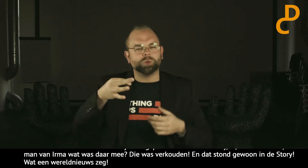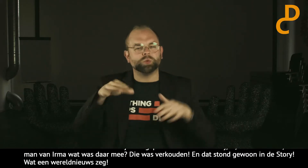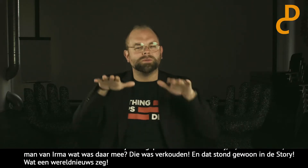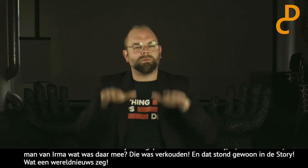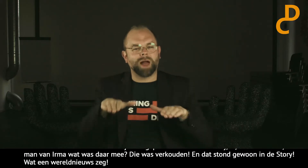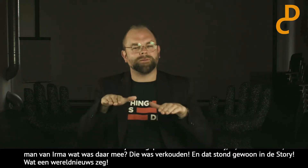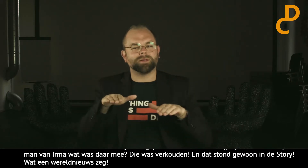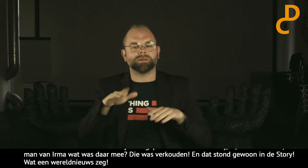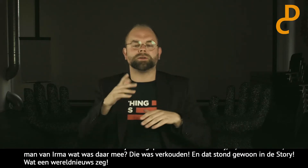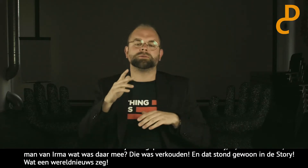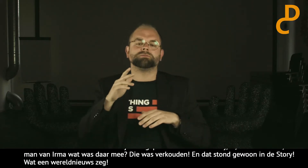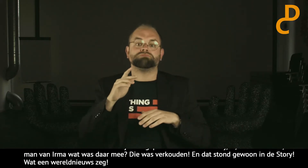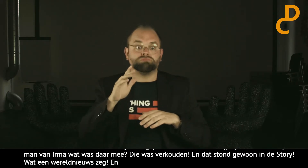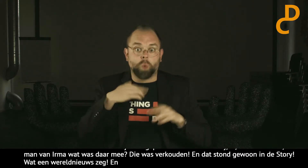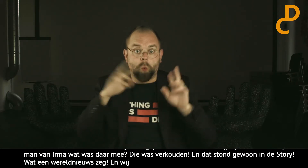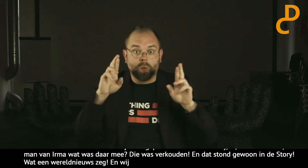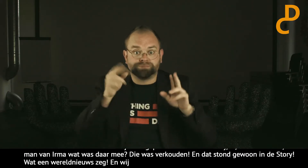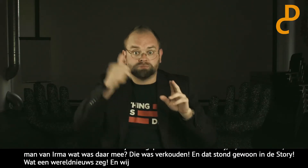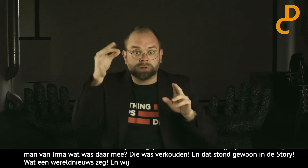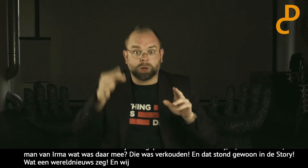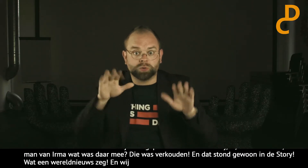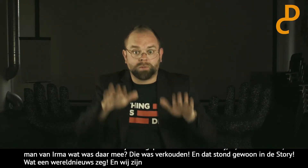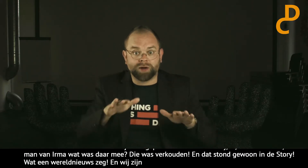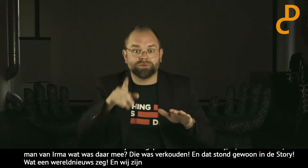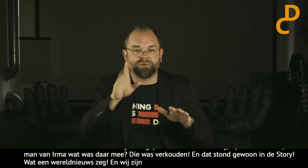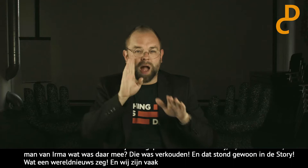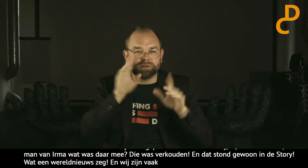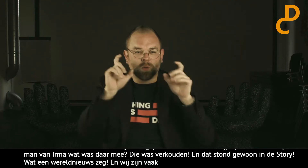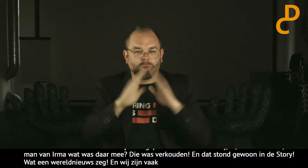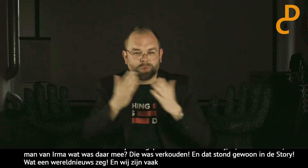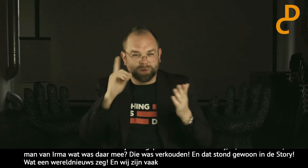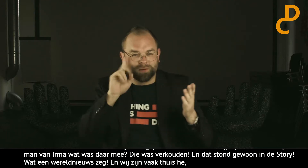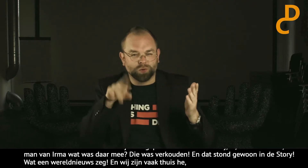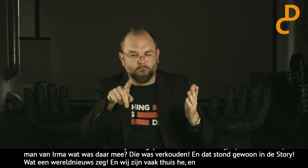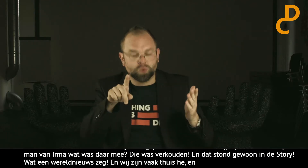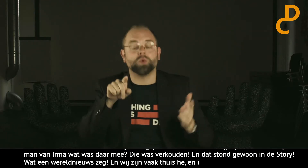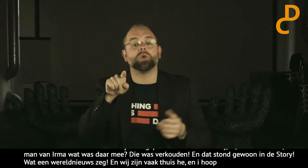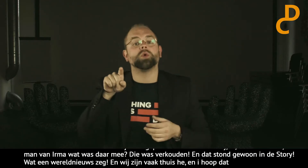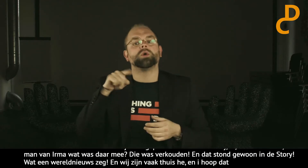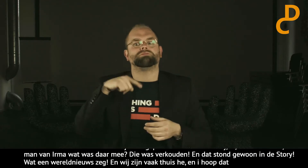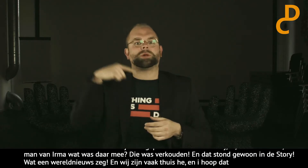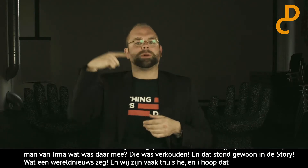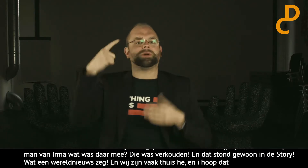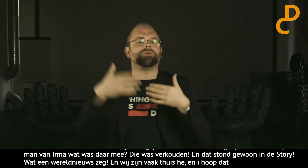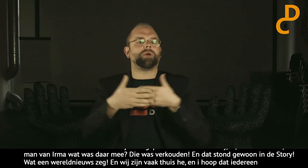En wij zijn nu vaak thuis hè. En ik hoop dat iedereen thuis blijft trouwens. Dus jullie weten het nog hè, met die vakantiefotoboeken.